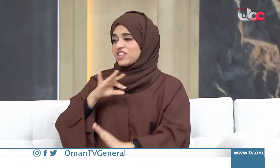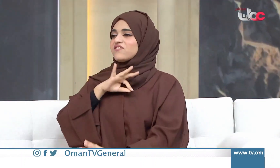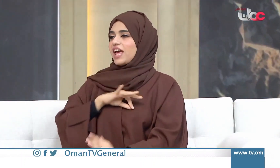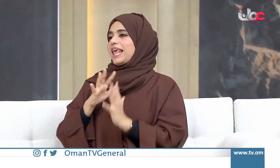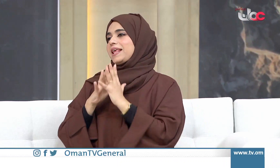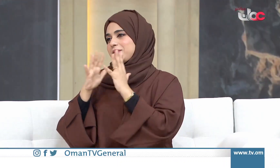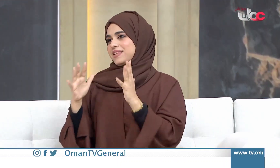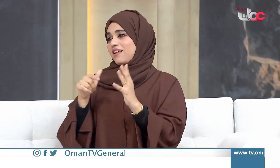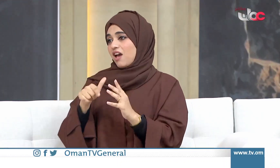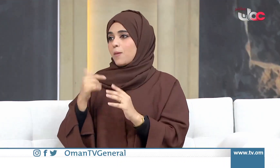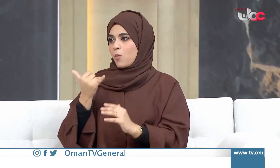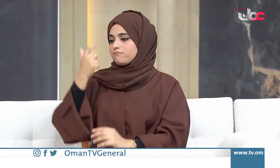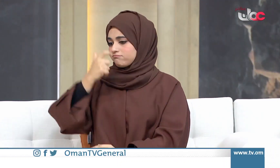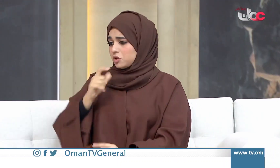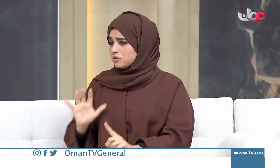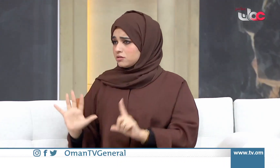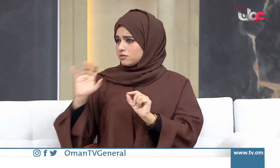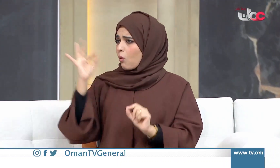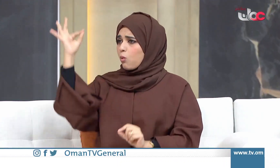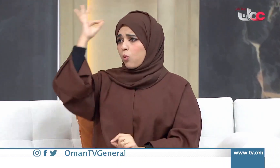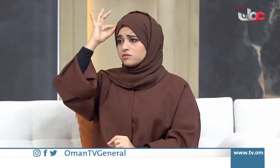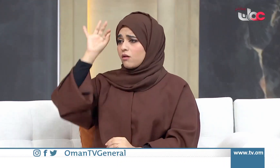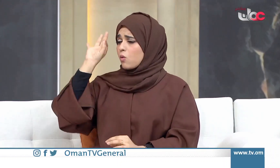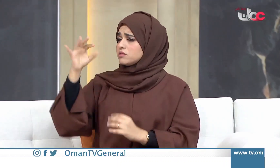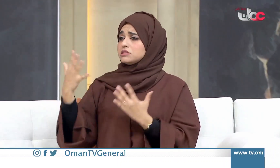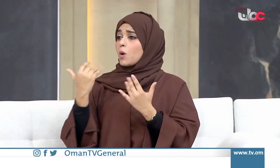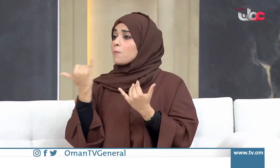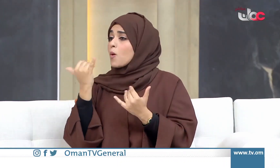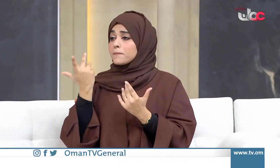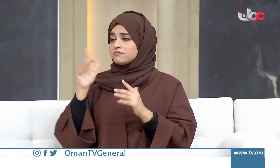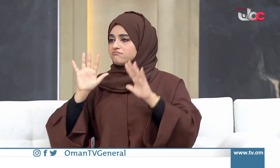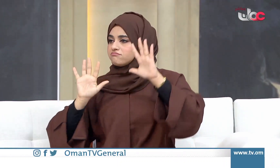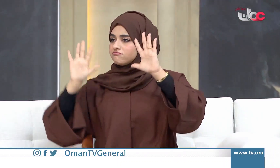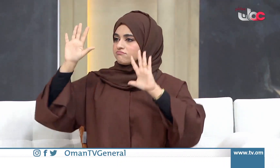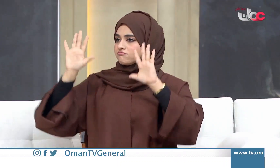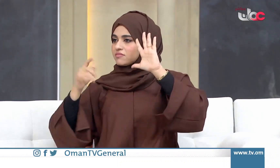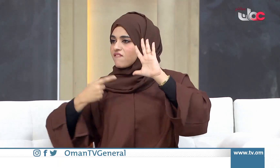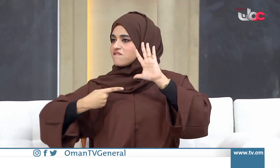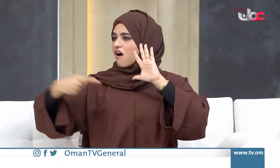لله بعد ما اكتسبنا اللغة وهي جداً مهمة لكل شخص من ذوي الإعاقة السمعية